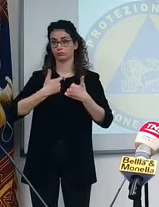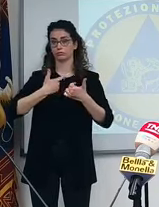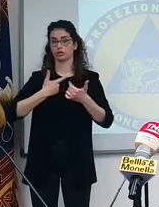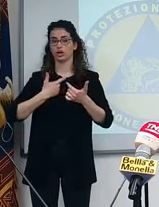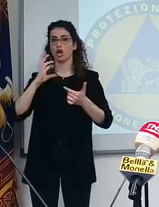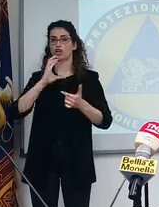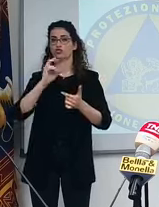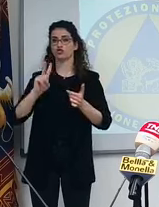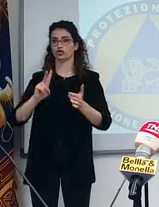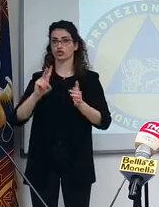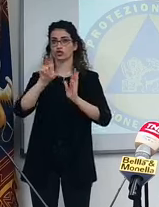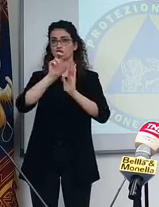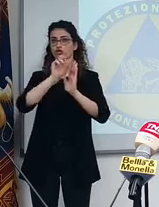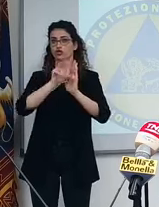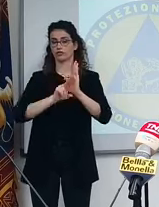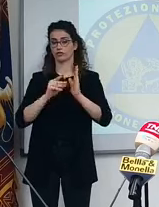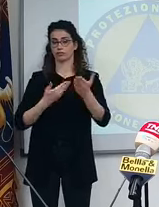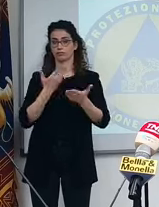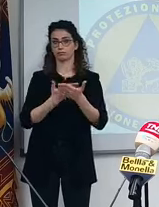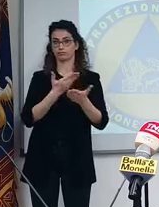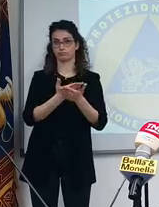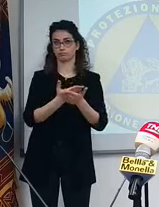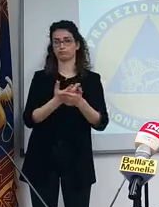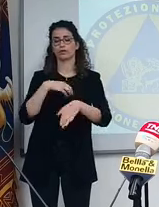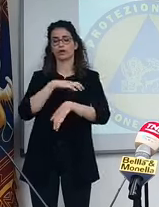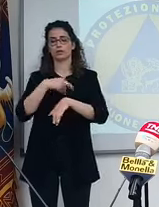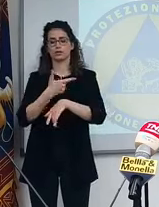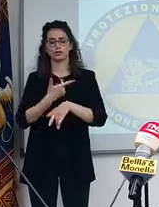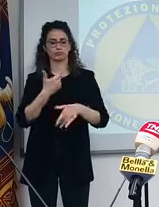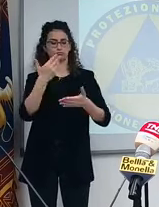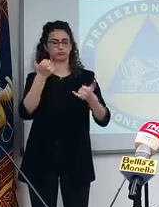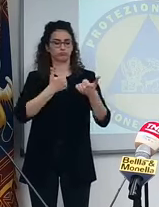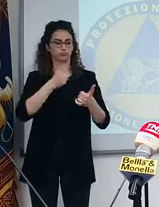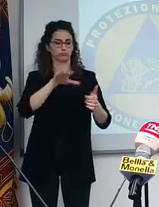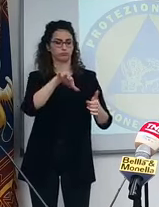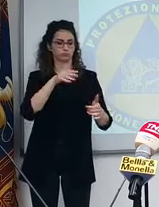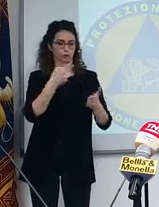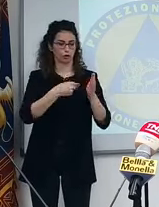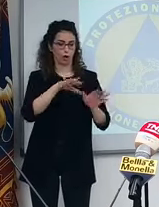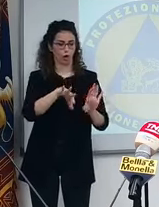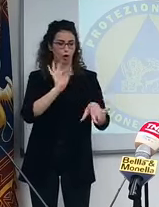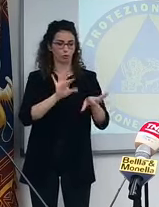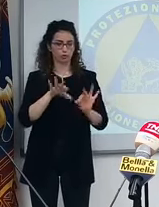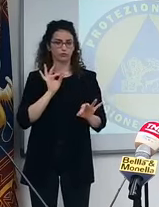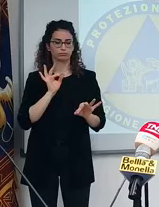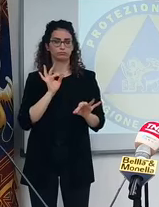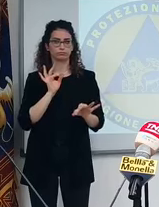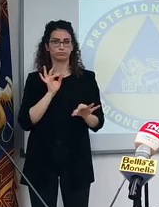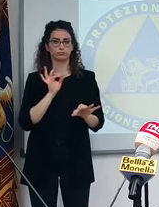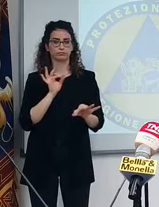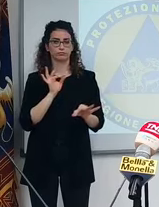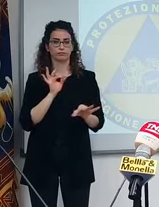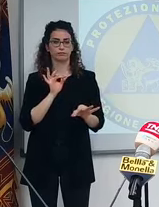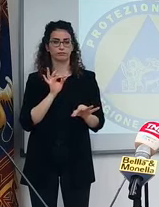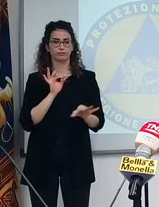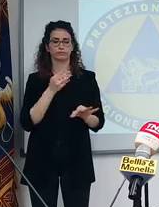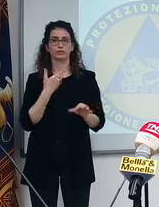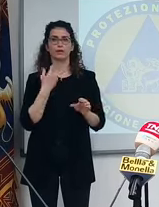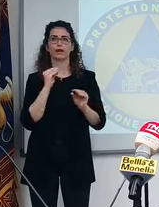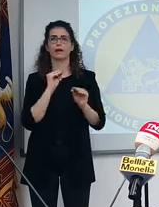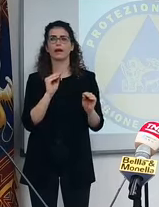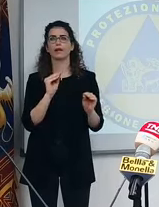curricula, il ministro poi dal bando pesca dei nomi e chiede semplicemente il gradimento